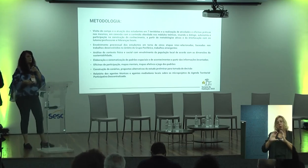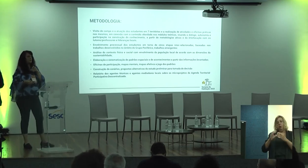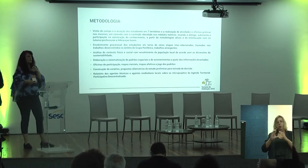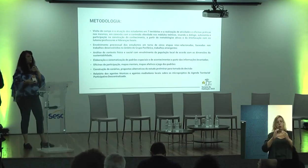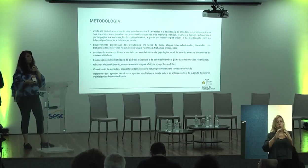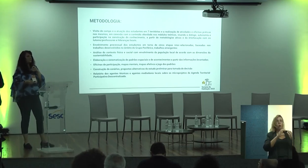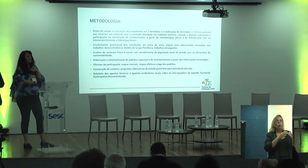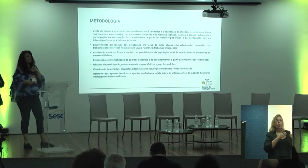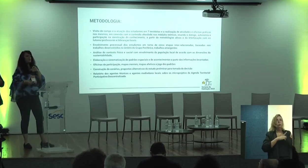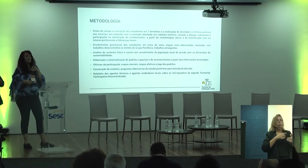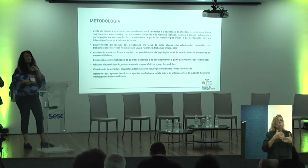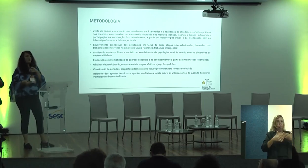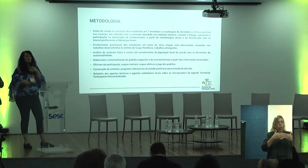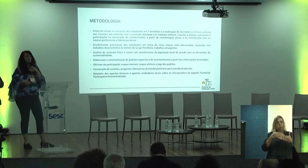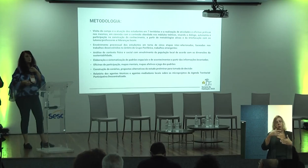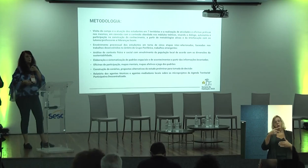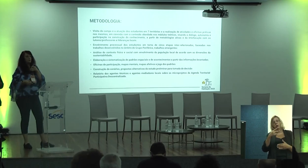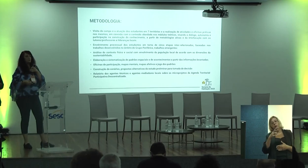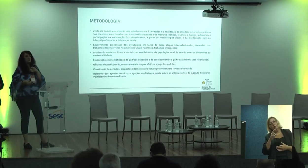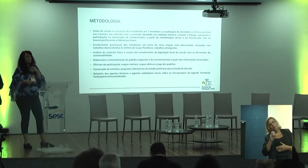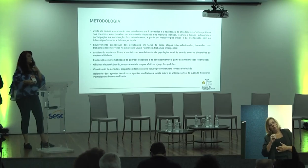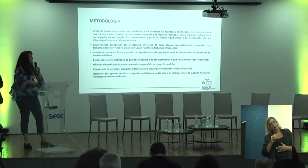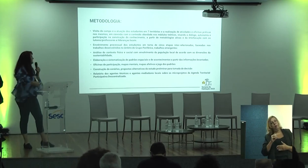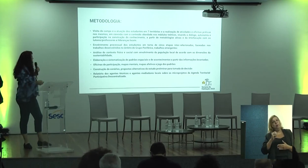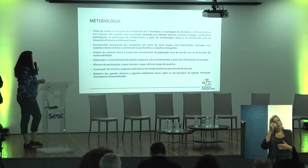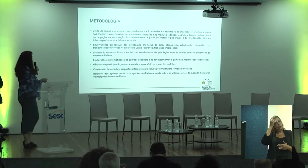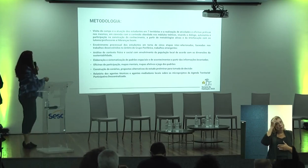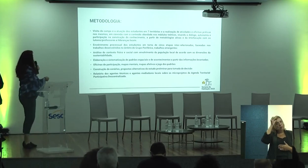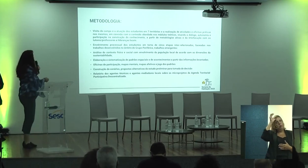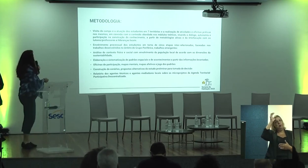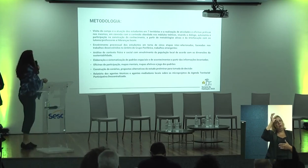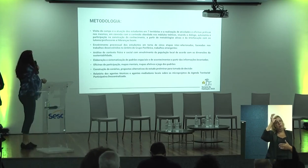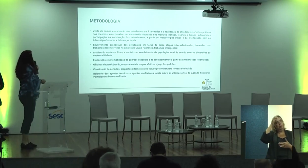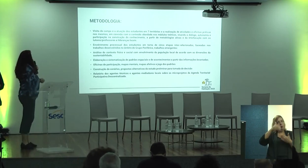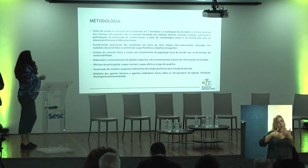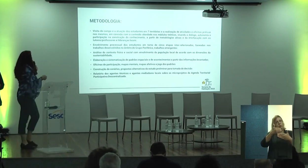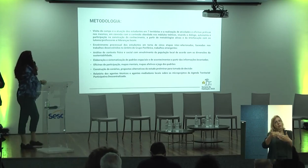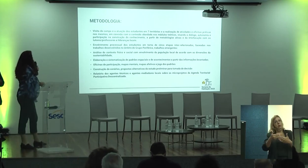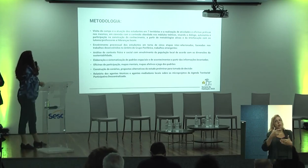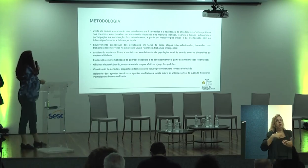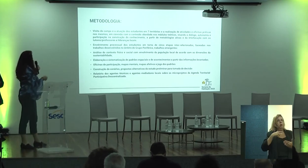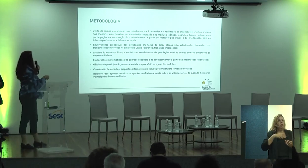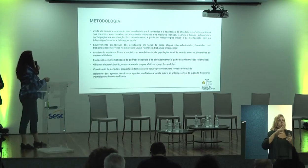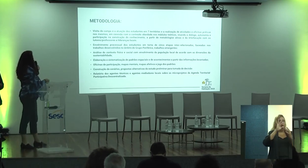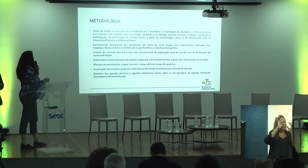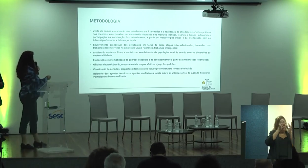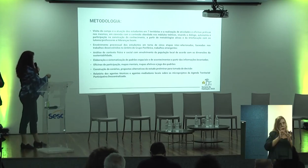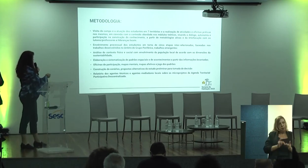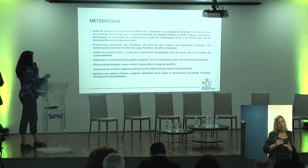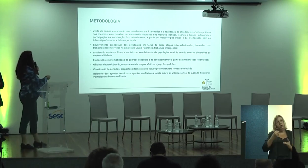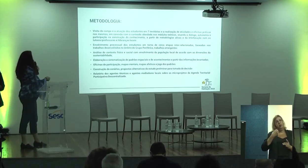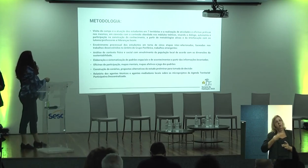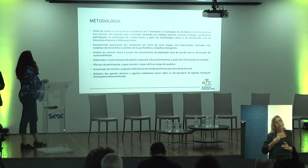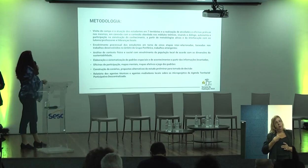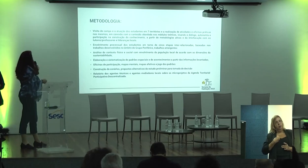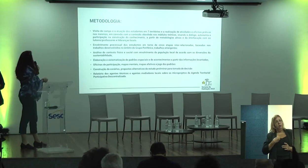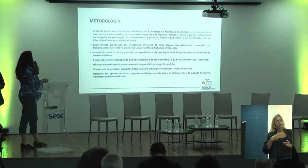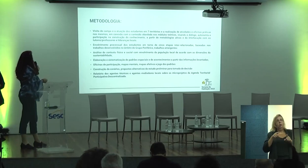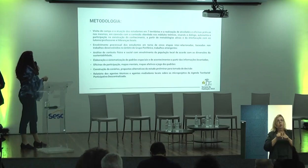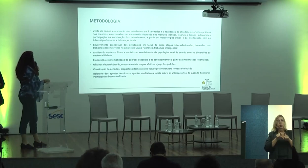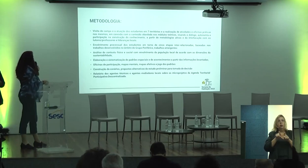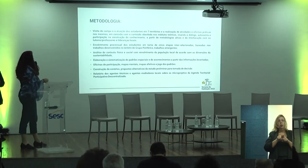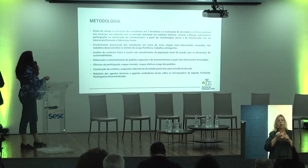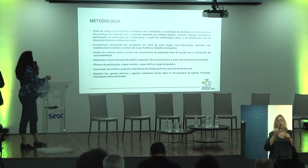co-desenvolvedores, produtores de conhecimento. Então, a gente tem essas oficinas de participação, análise